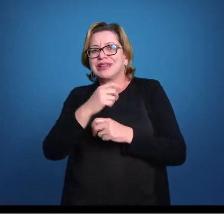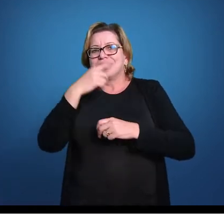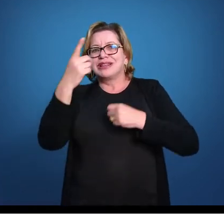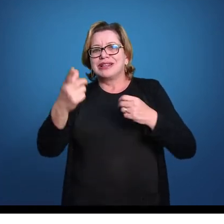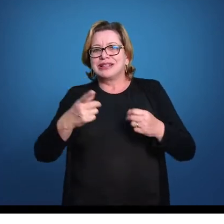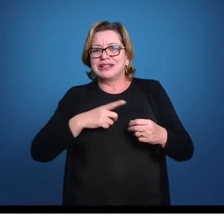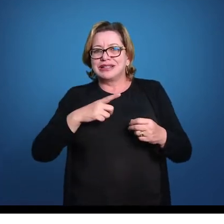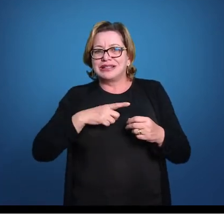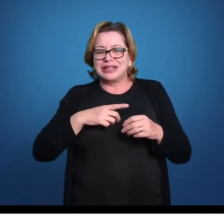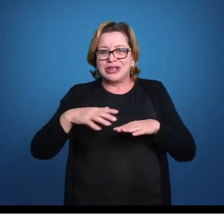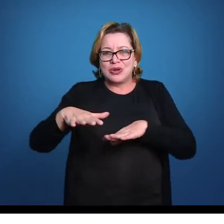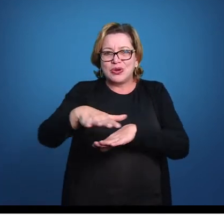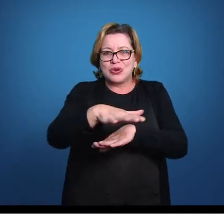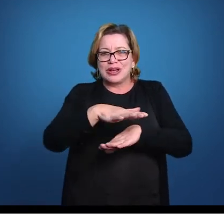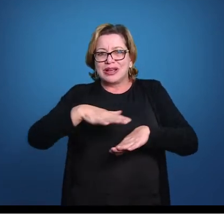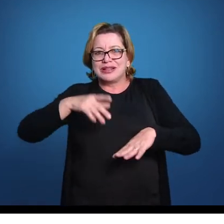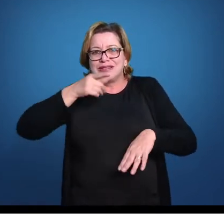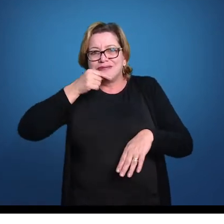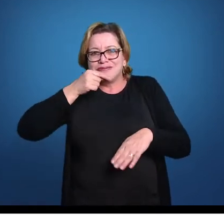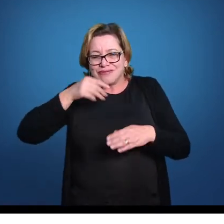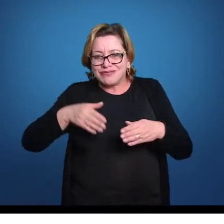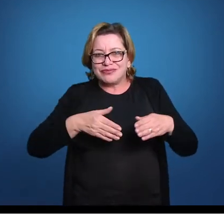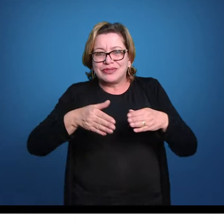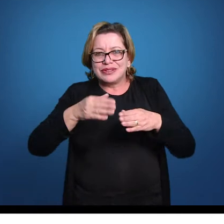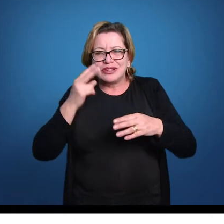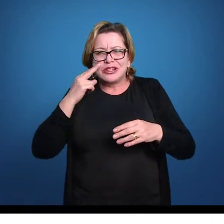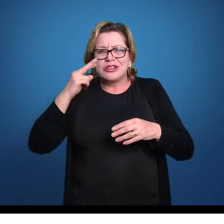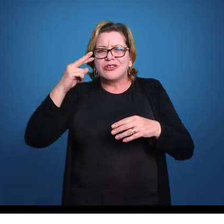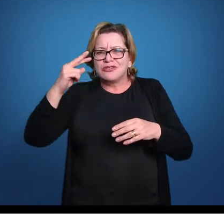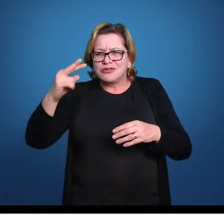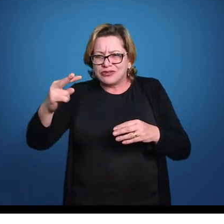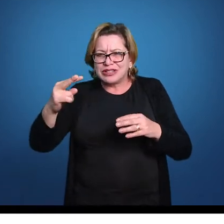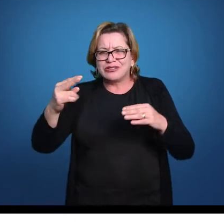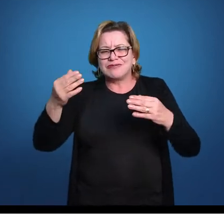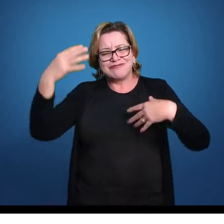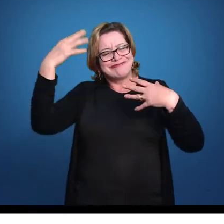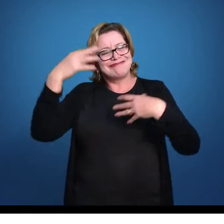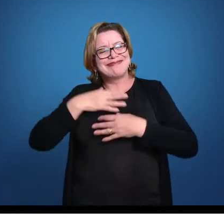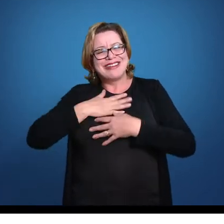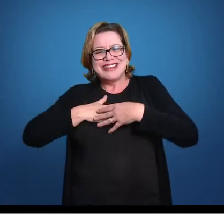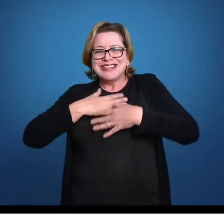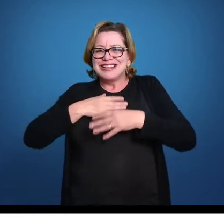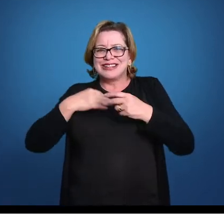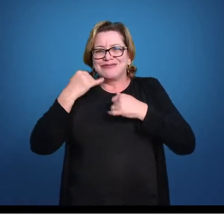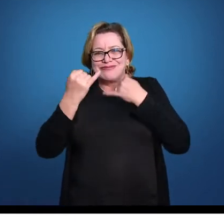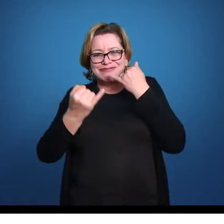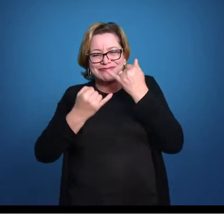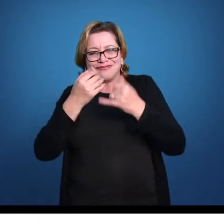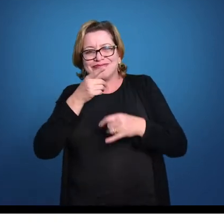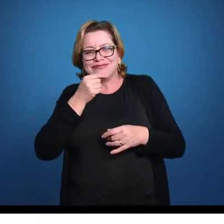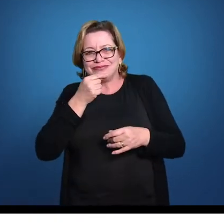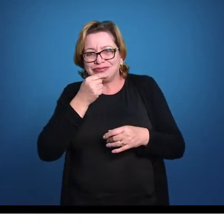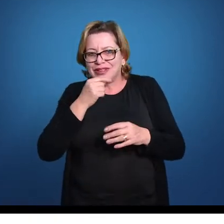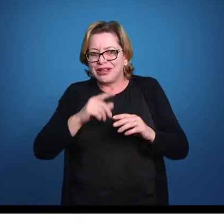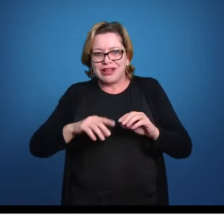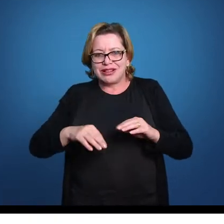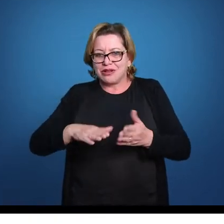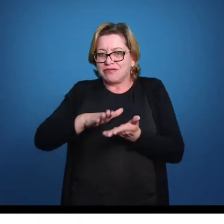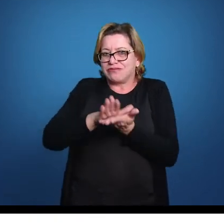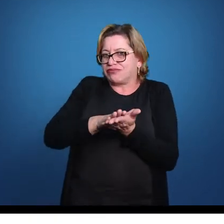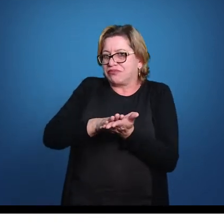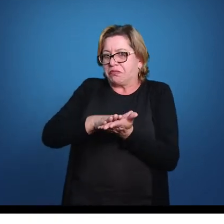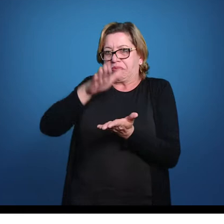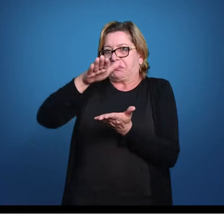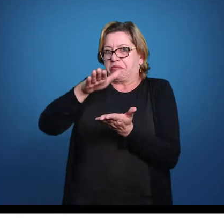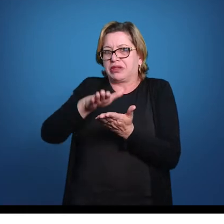Que tem arraia de água doce. Quando eles estão entrando na água de prainhas, especialmente, né? Pra tomar um banho no rio, alguma coisa assim. Eles não levantam pé pra